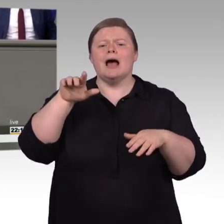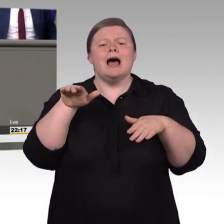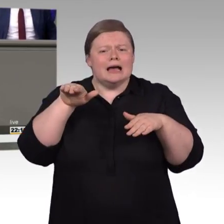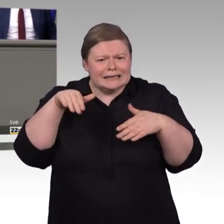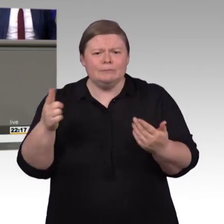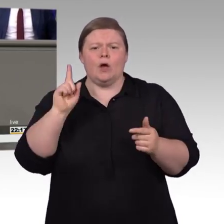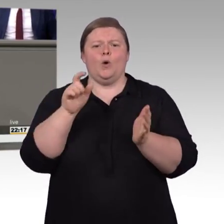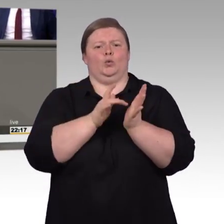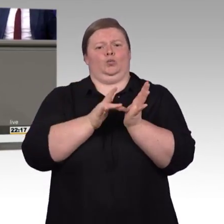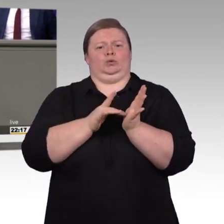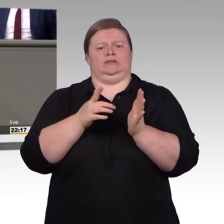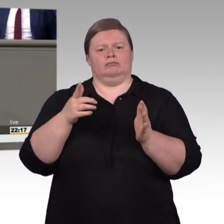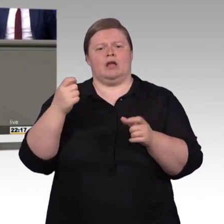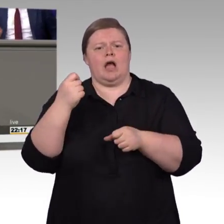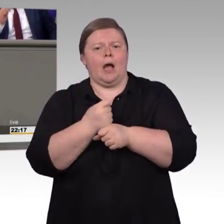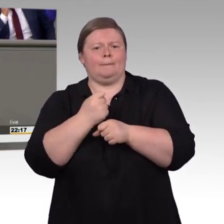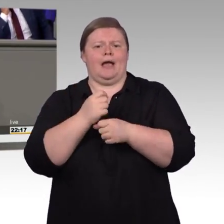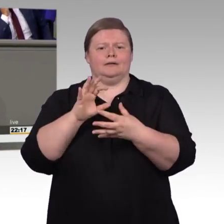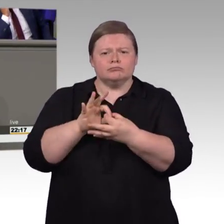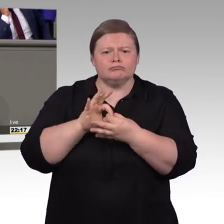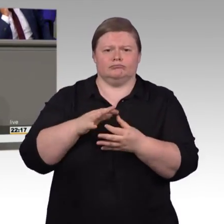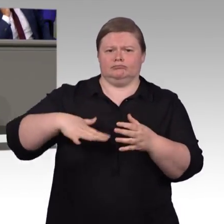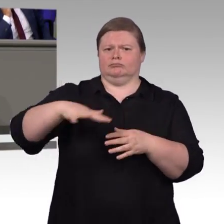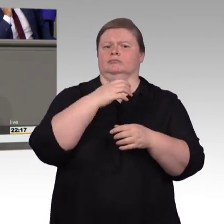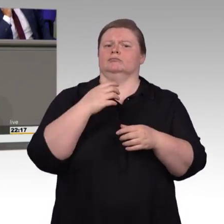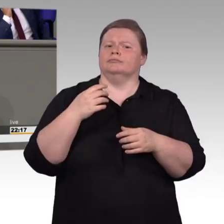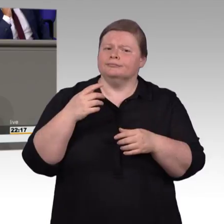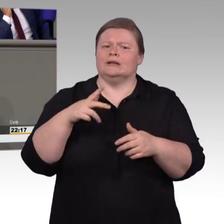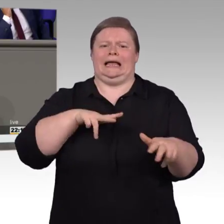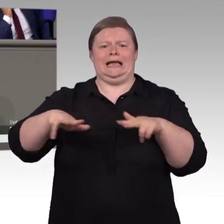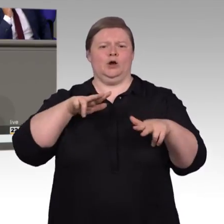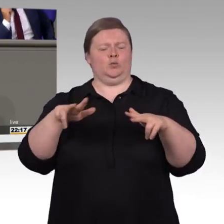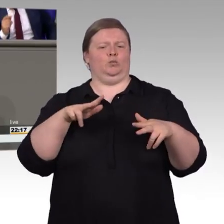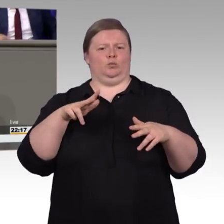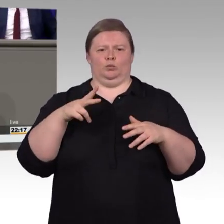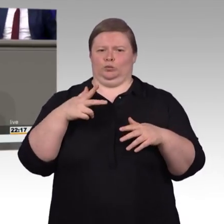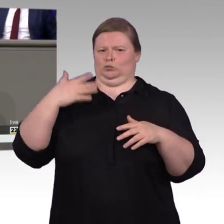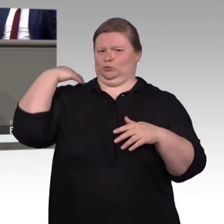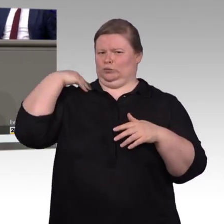natürlich auch Gründe, die dazu geführt haben, dass wir mit der Regierungsbildung noch etwas verzögert in